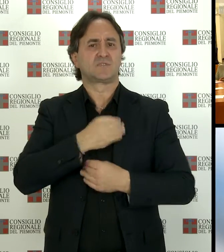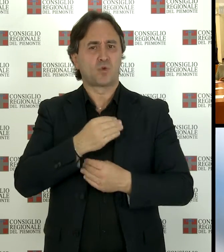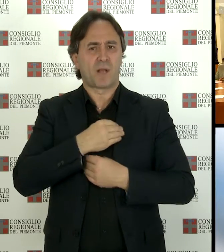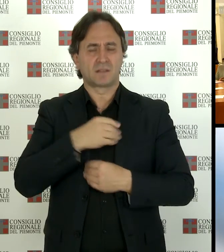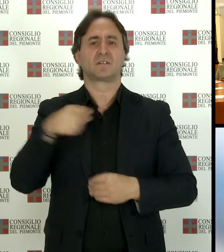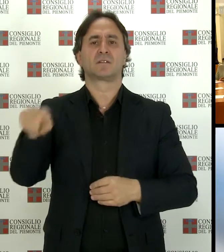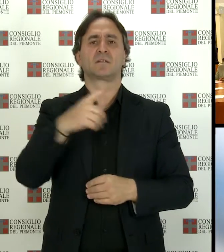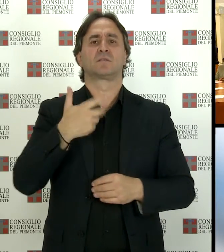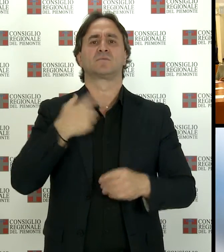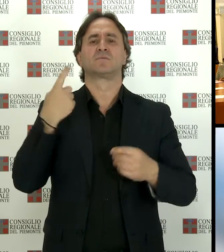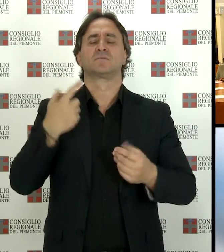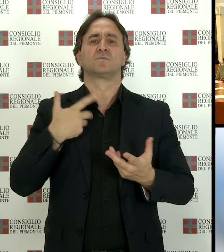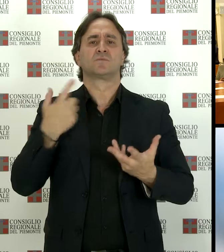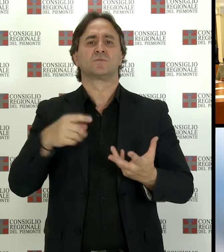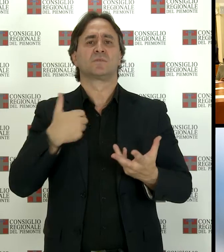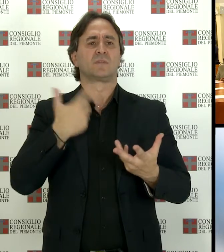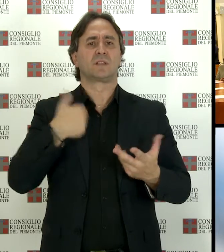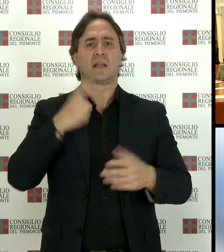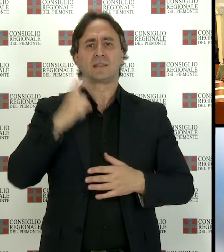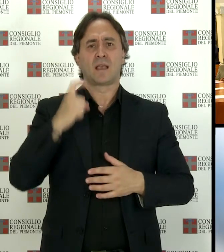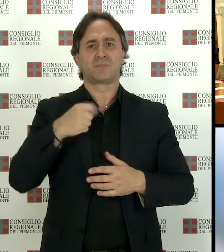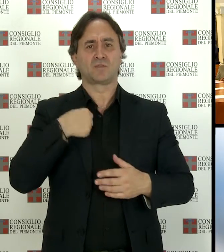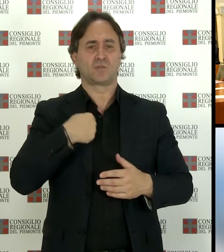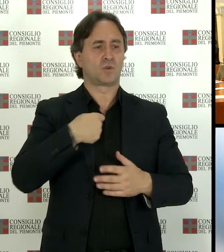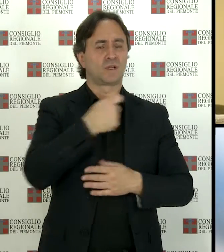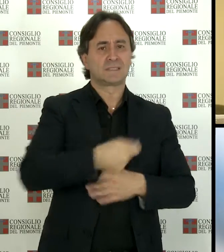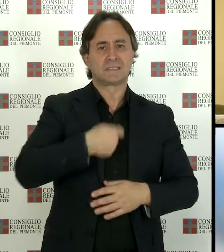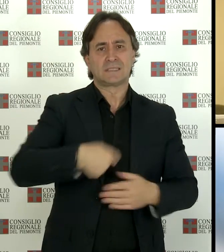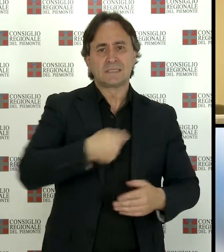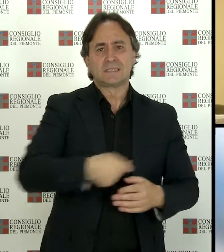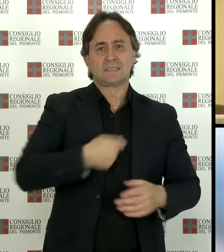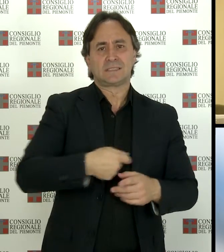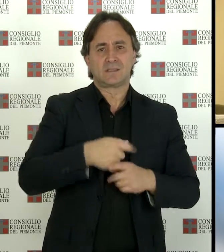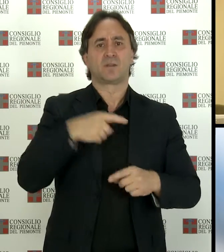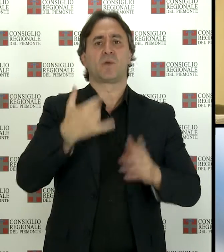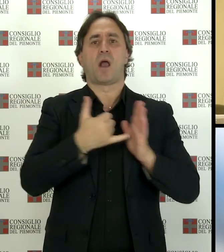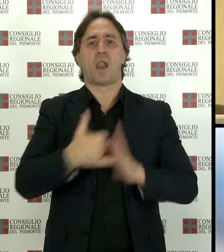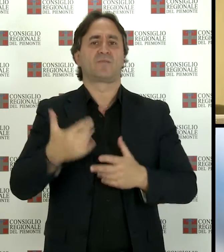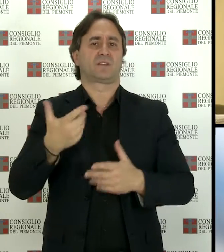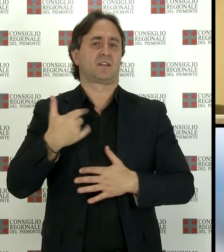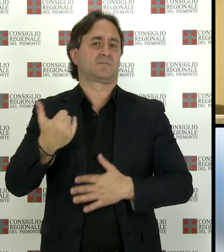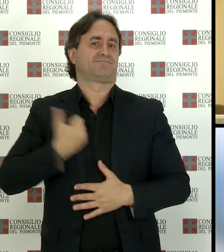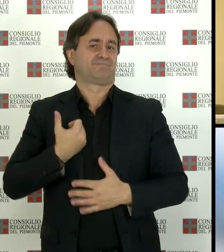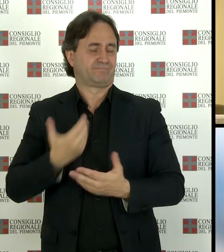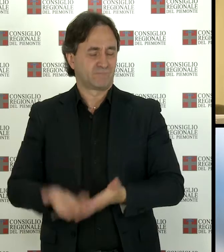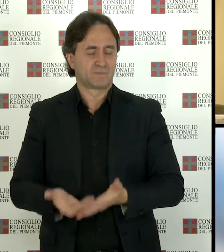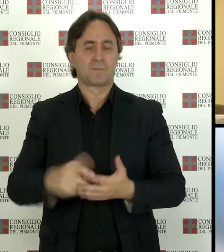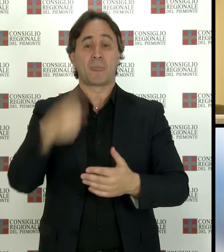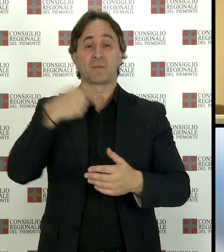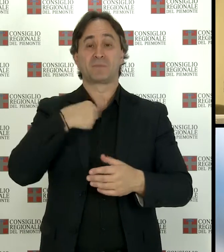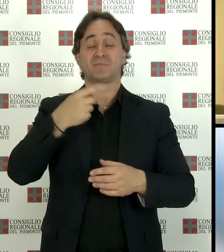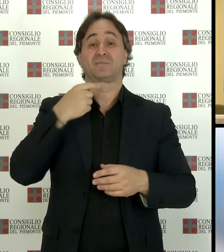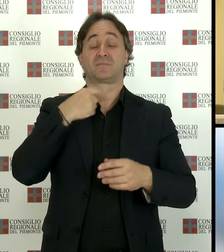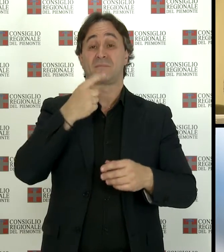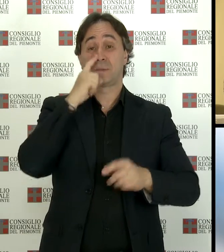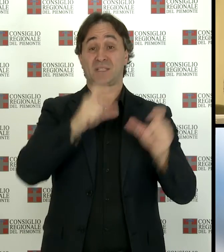vita per situazioni debitori e insanabili o per aver perso tutto a causa della crisi. Dopo la lettura dei nomi delle vittime, l